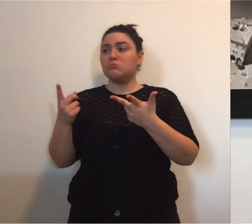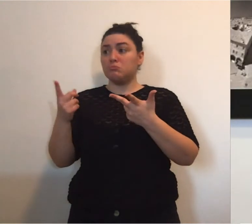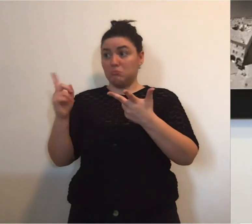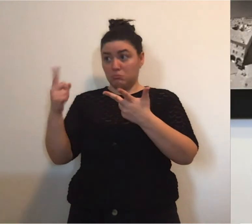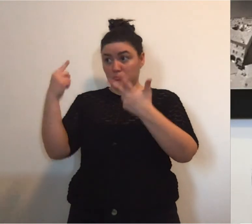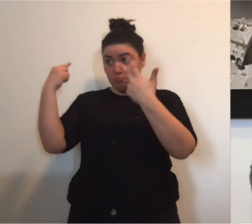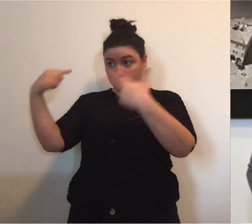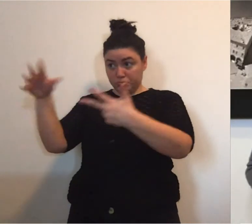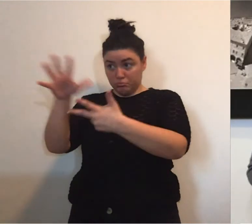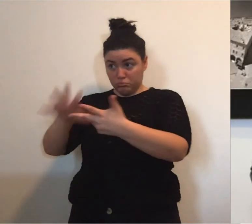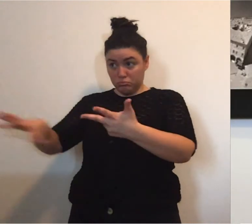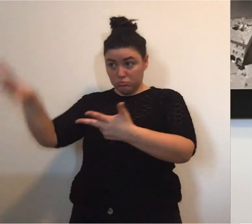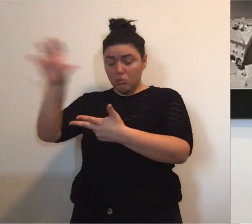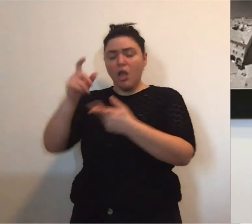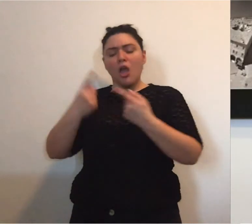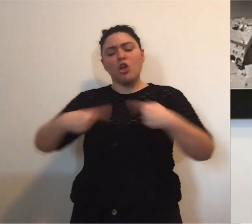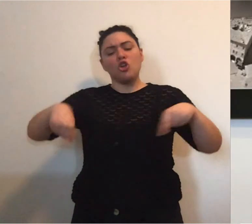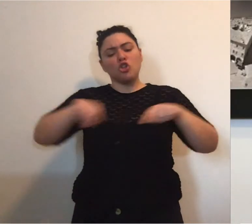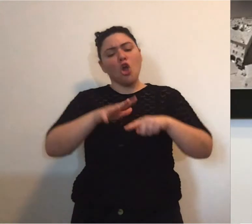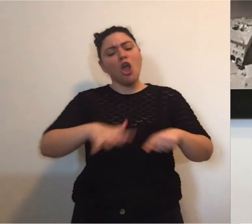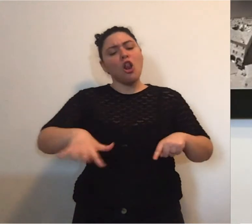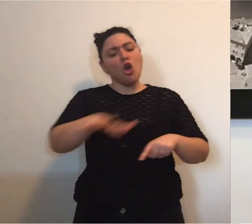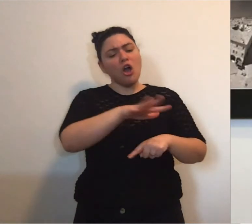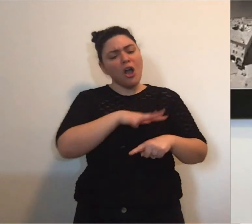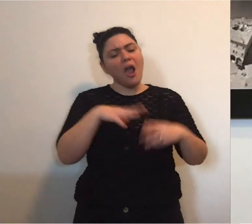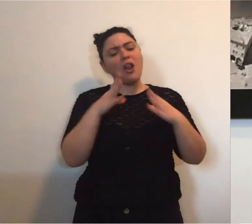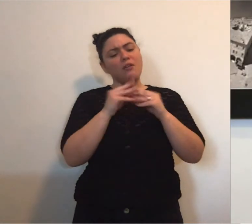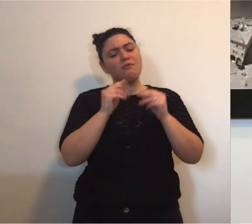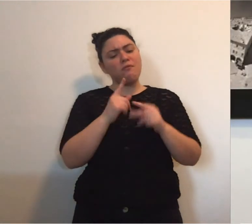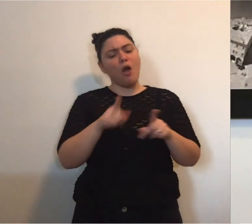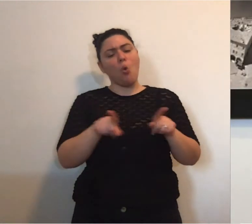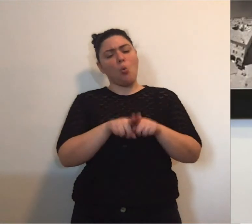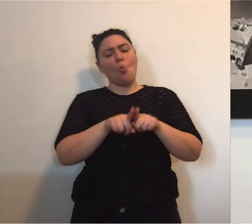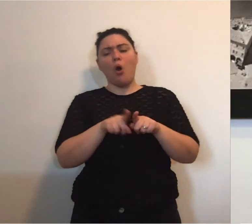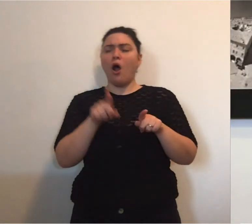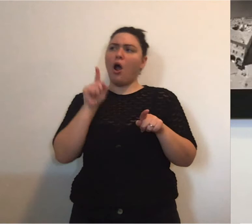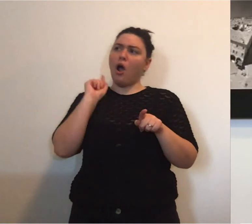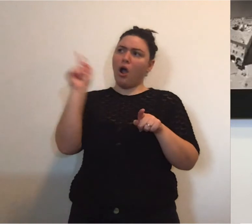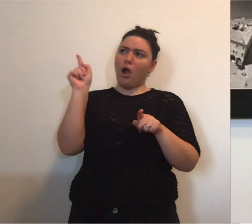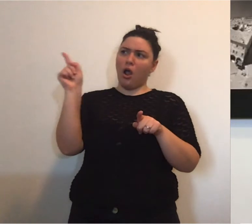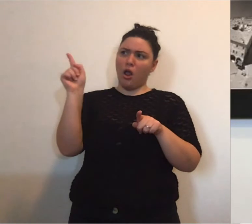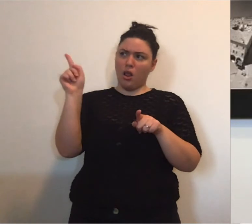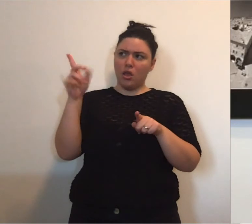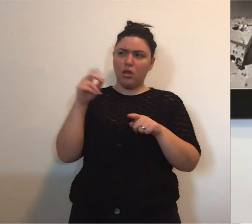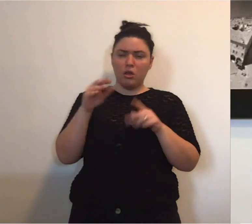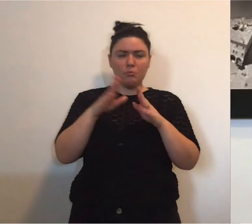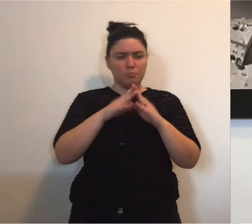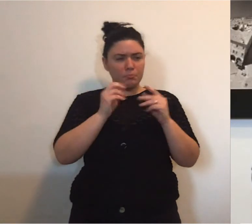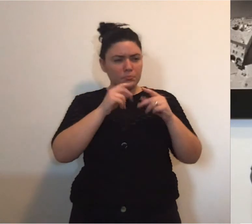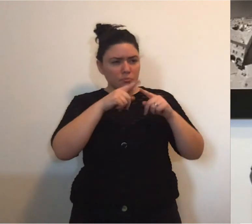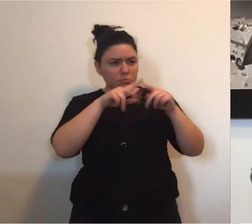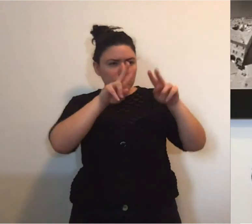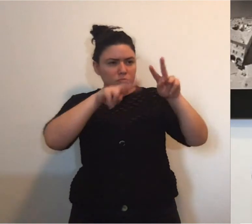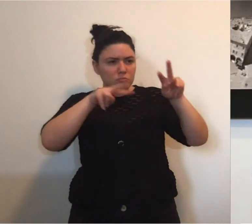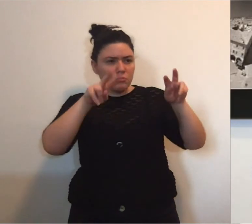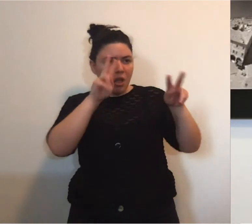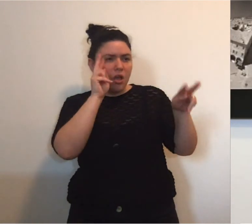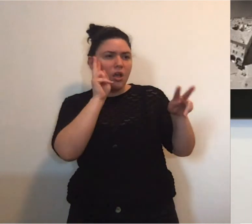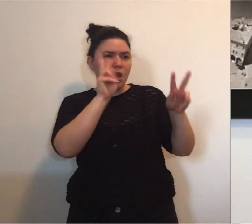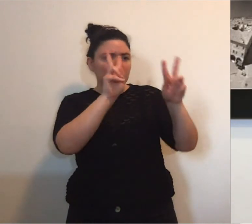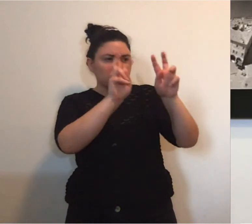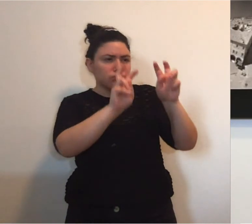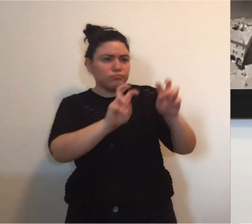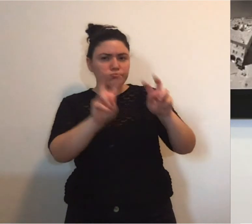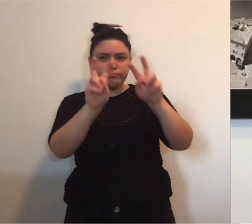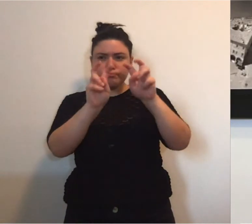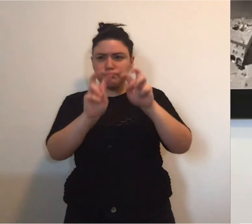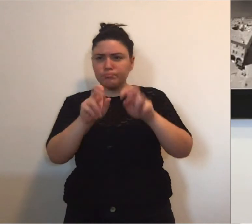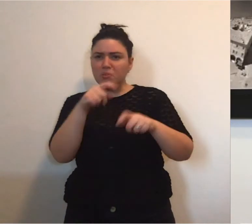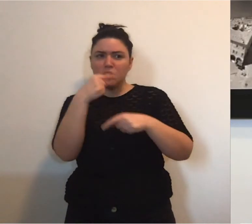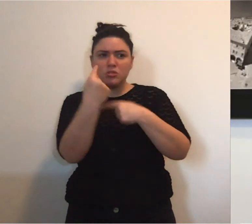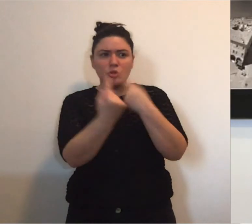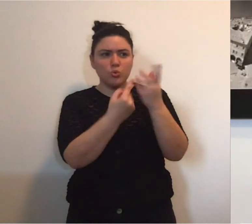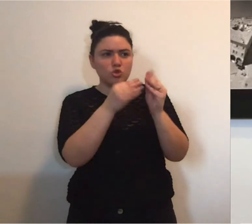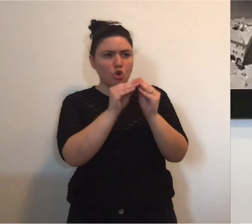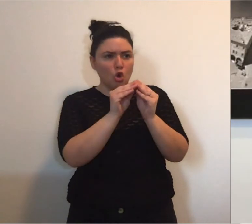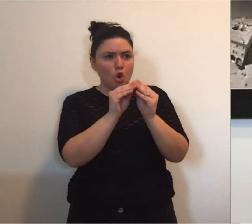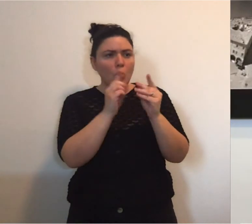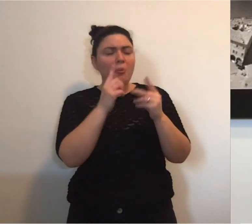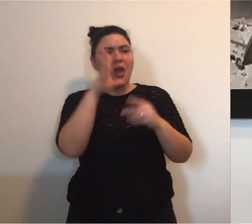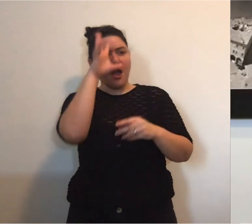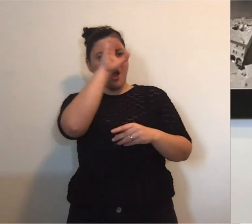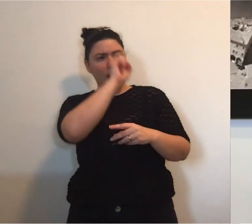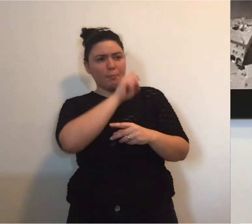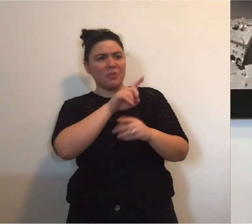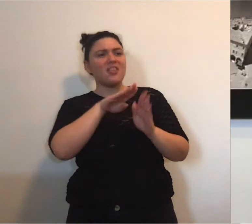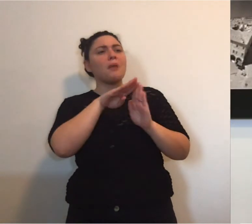scienziati, analisti, bene, noi a livello locale cercheremo di fare la stessa cosa, su un piano di analisi